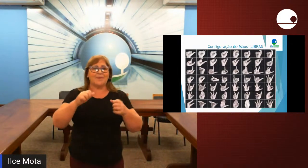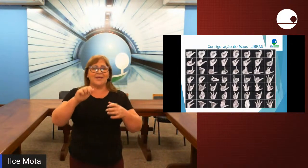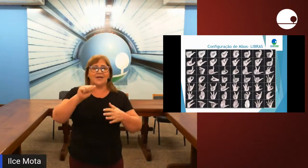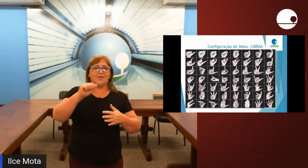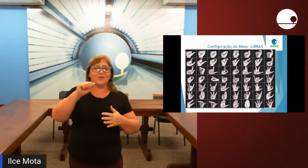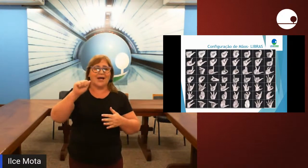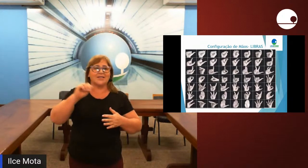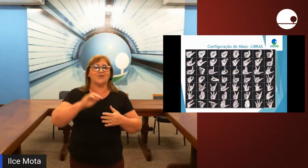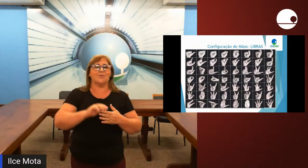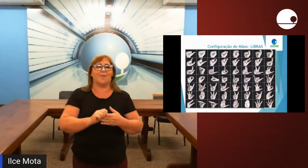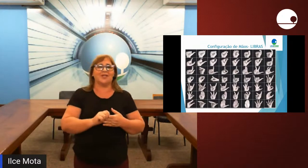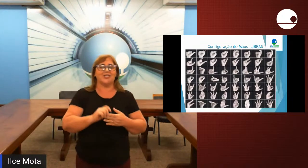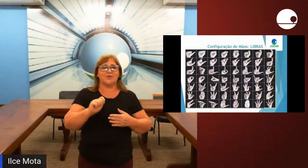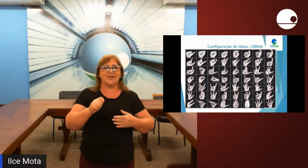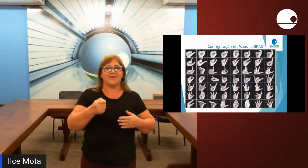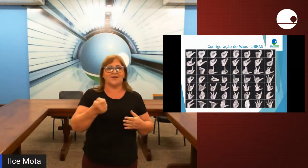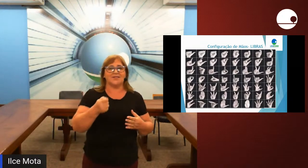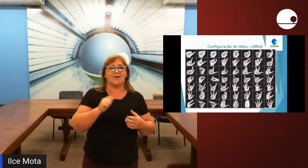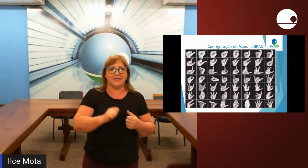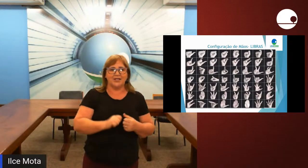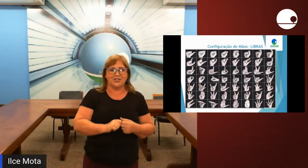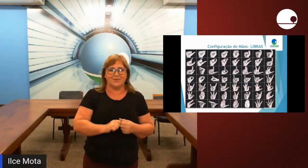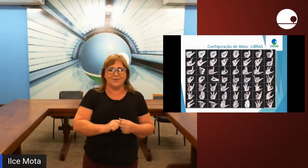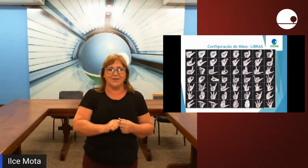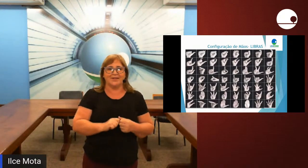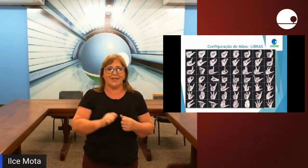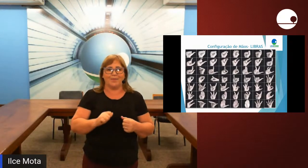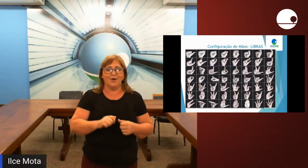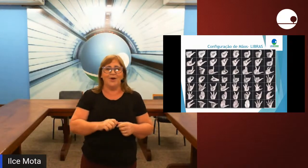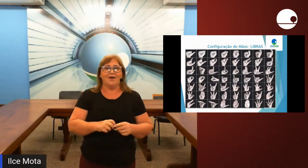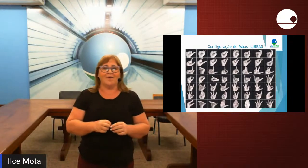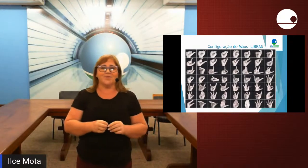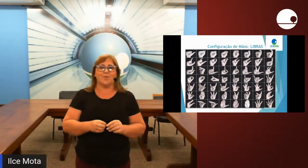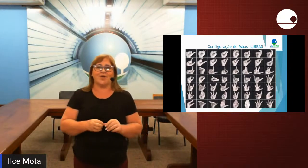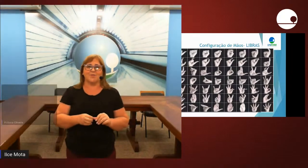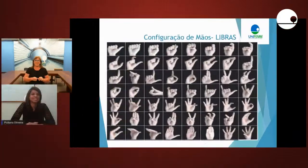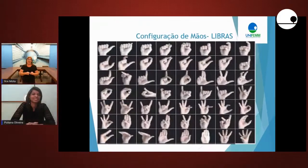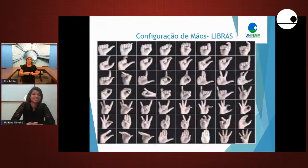aprender a configuração de mão para a gente poder fazer o sinal certinho. Tá bom? Vamos para o próximo slide?